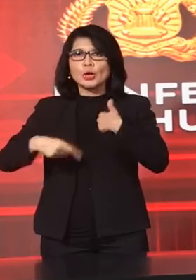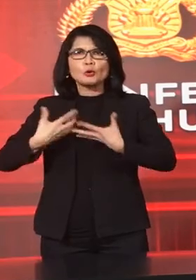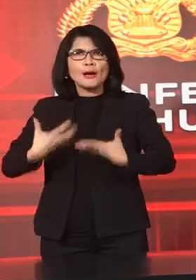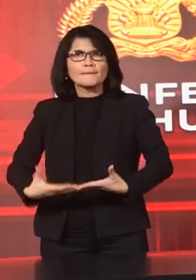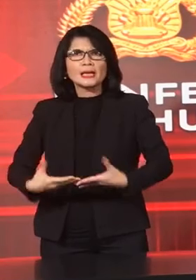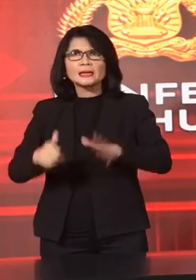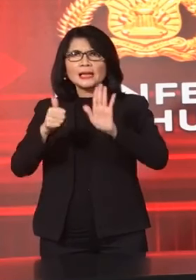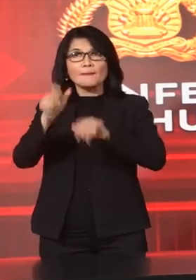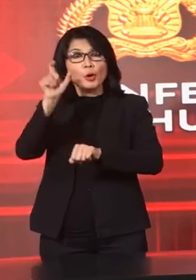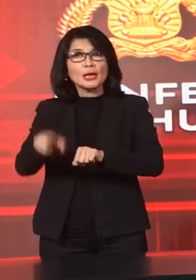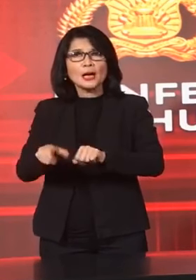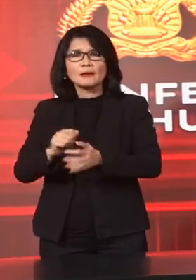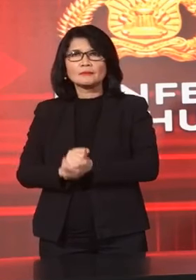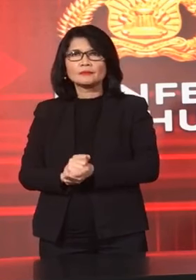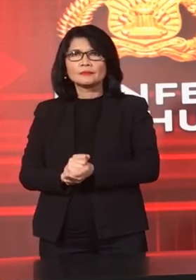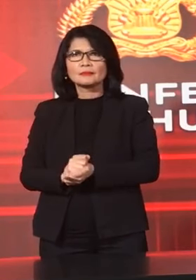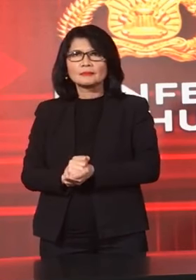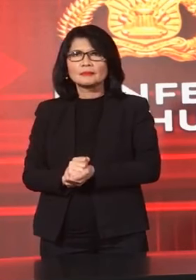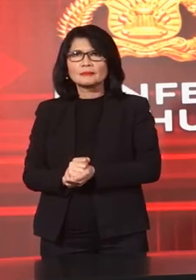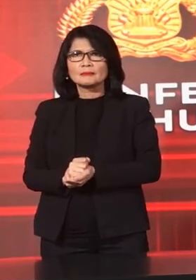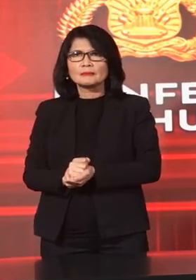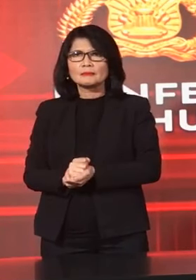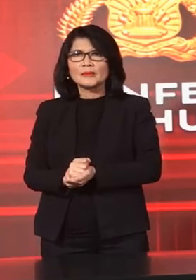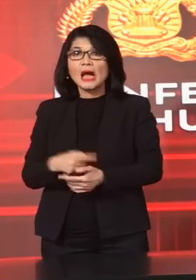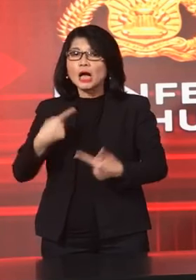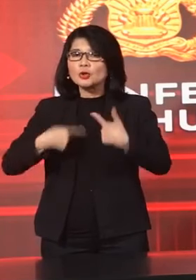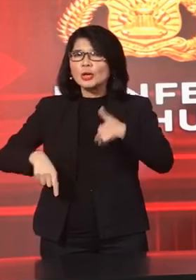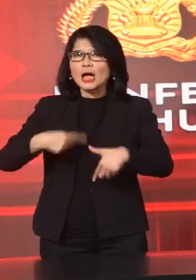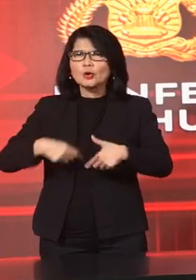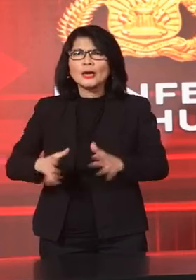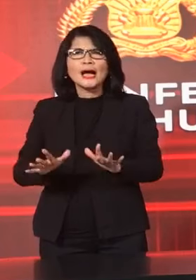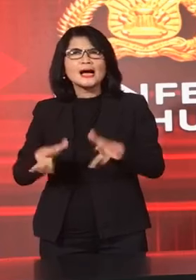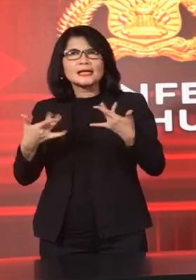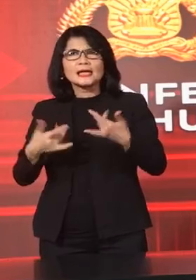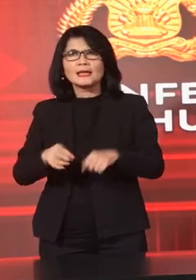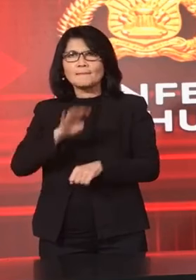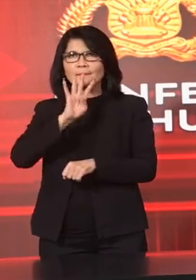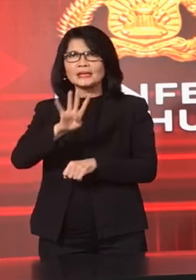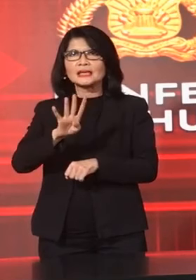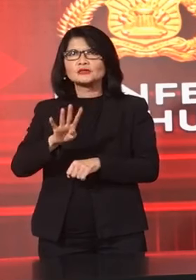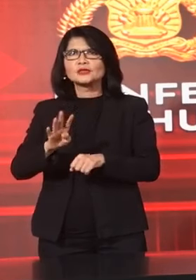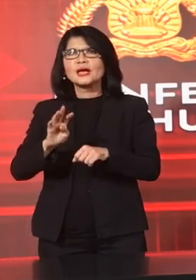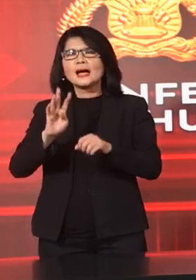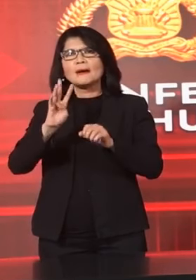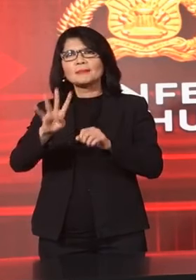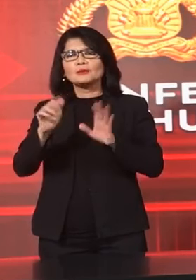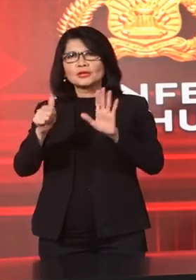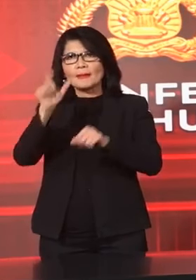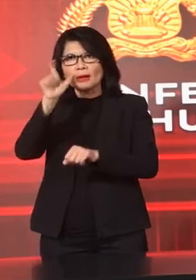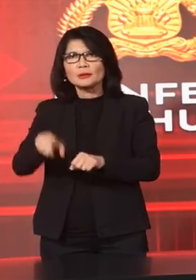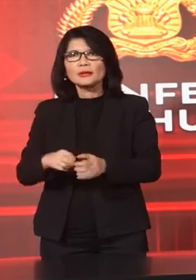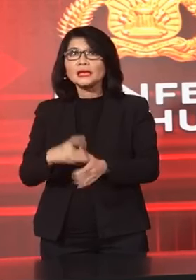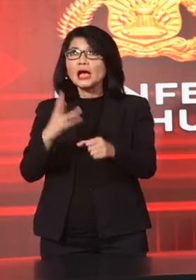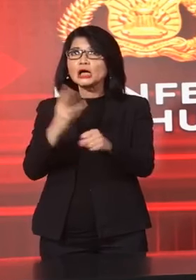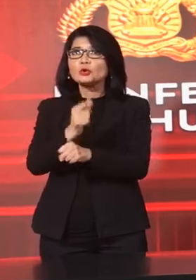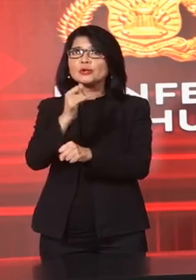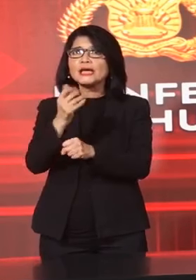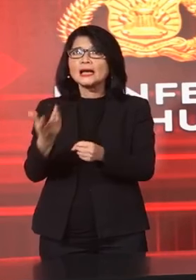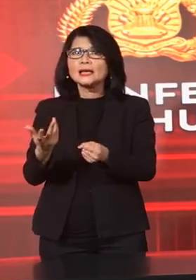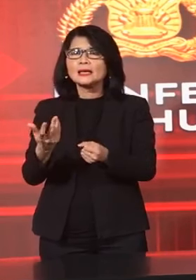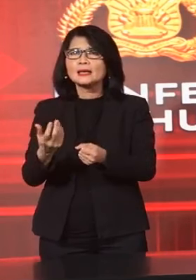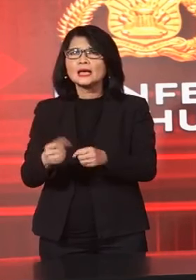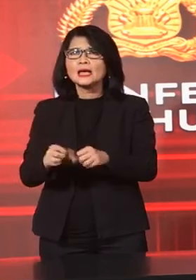6 Orang Dan Mengalami Luka Ringan 462 Orang Dengan Kerugian Material